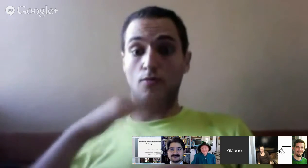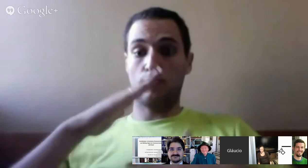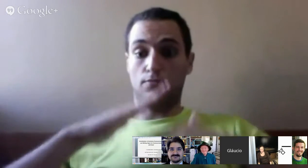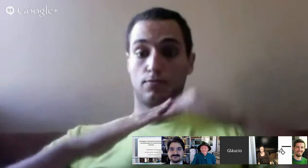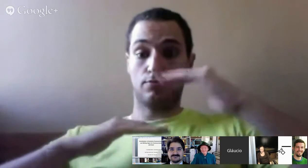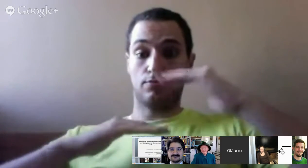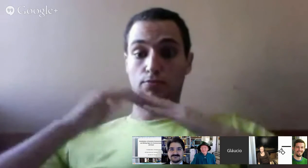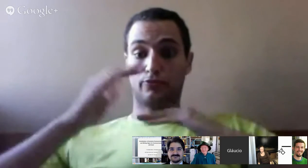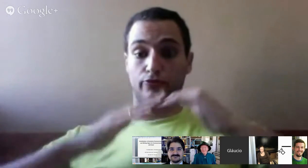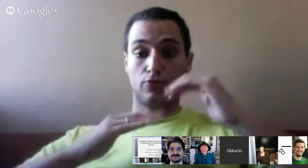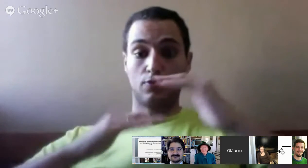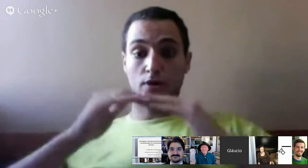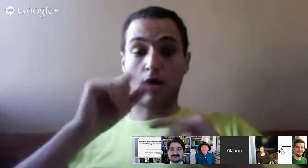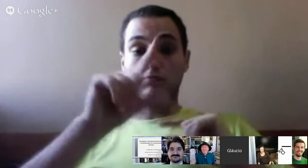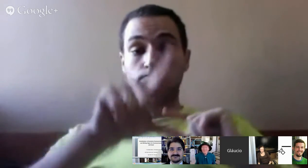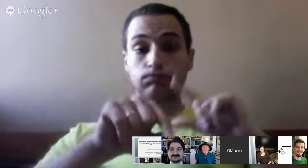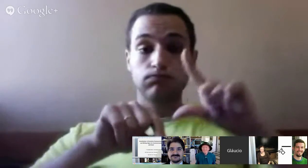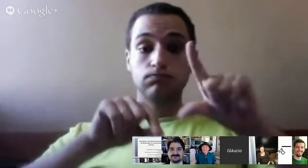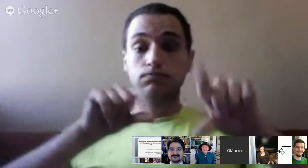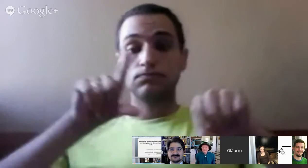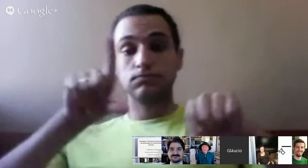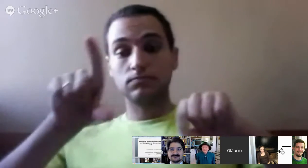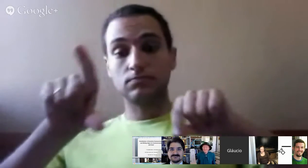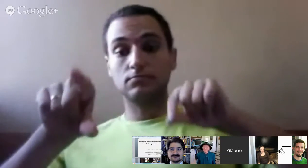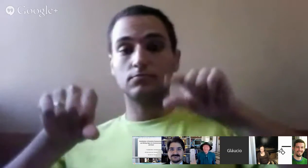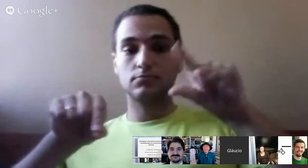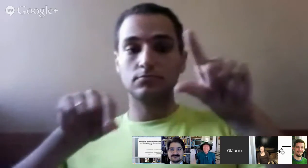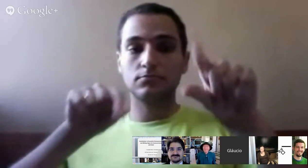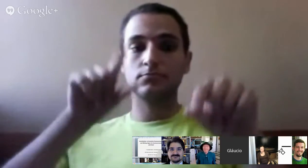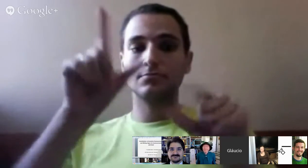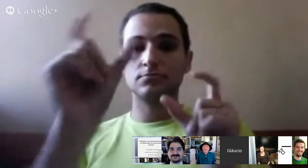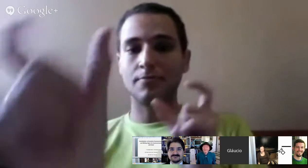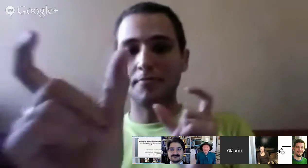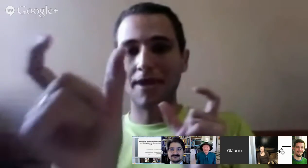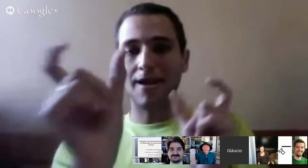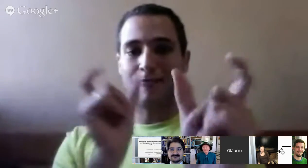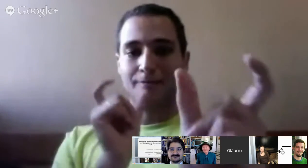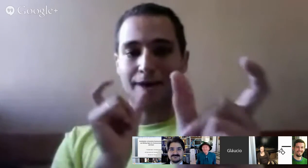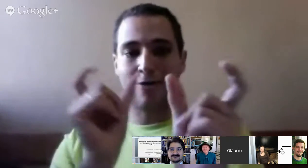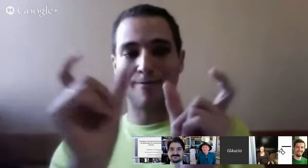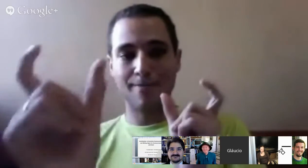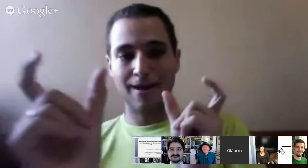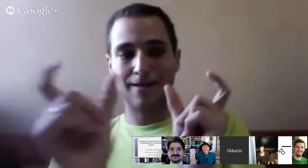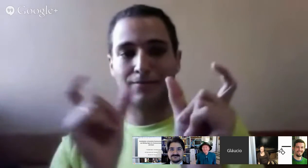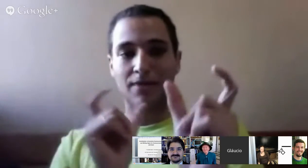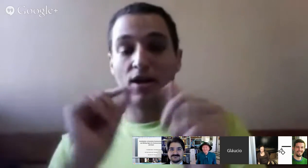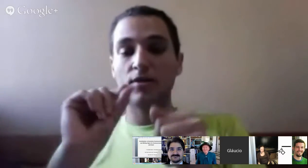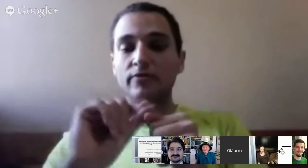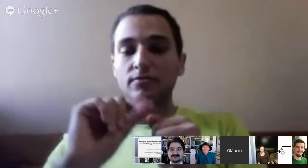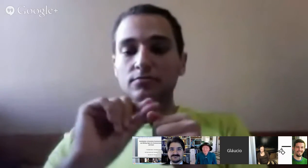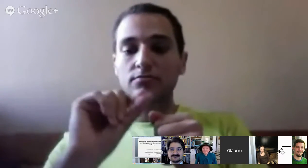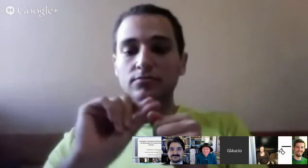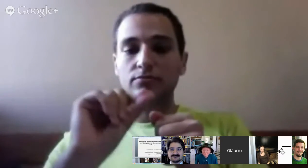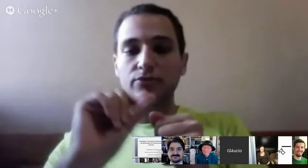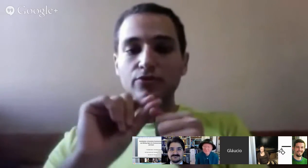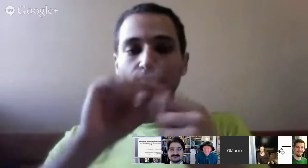profissionais envolvidos. Então, esses profissionais fizeram uma seleção de termos